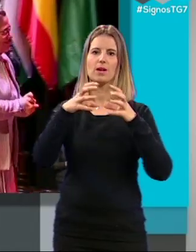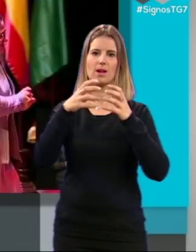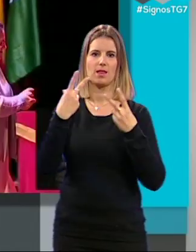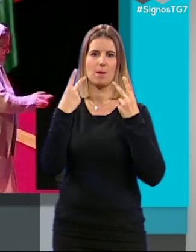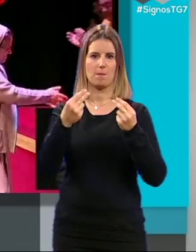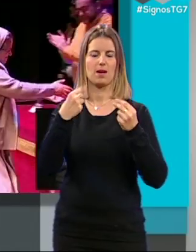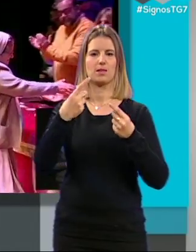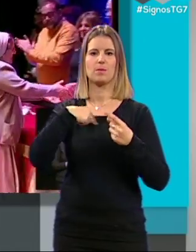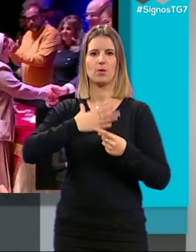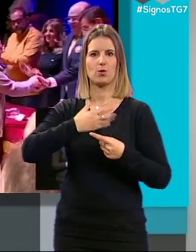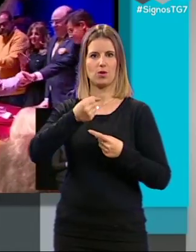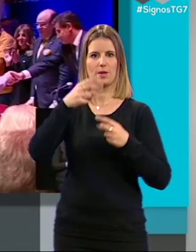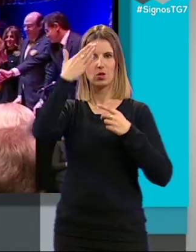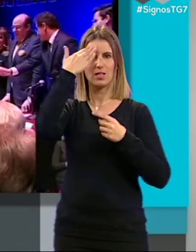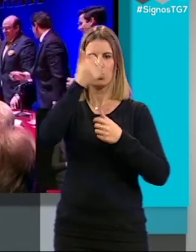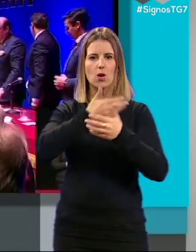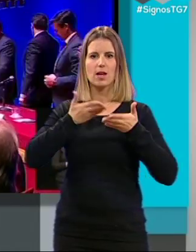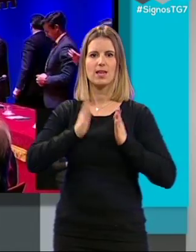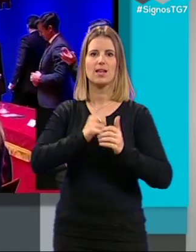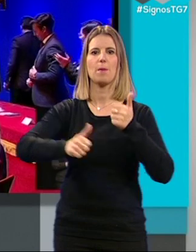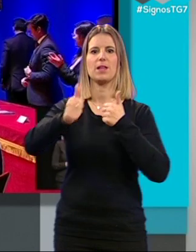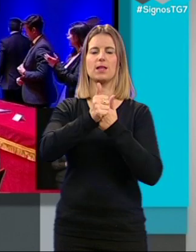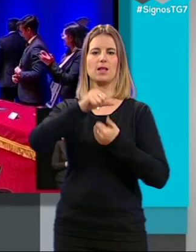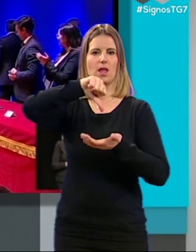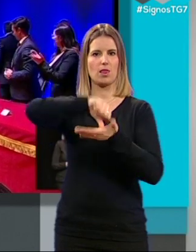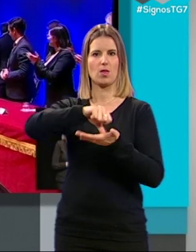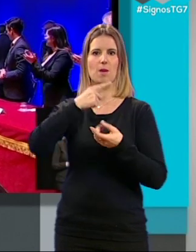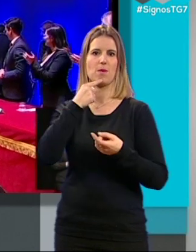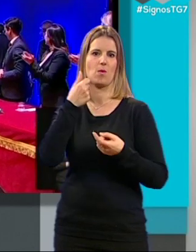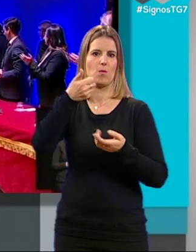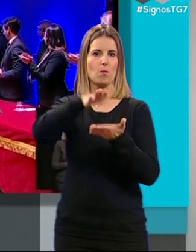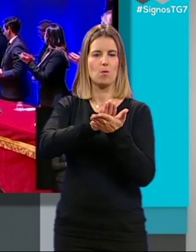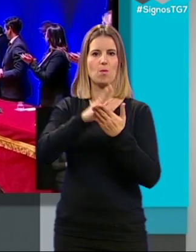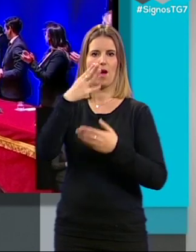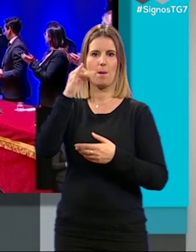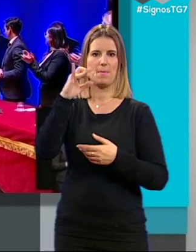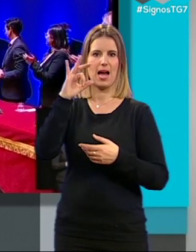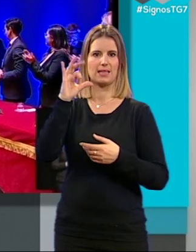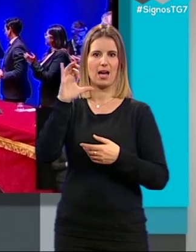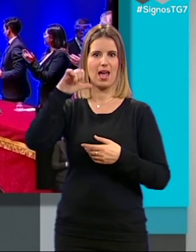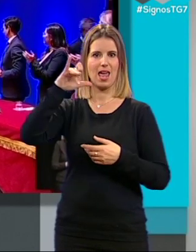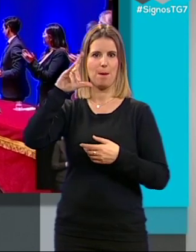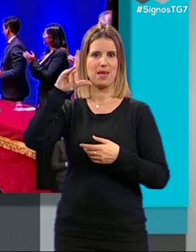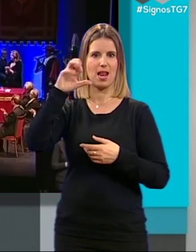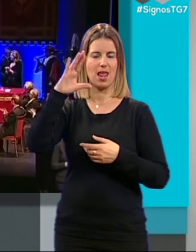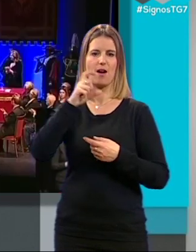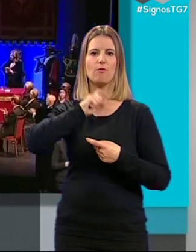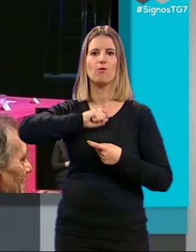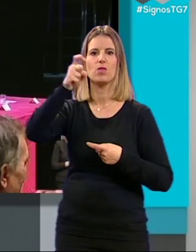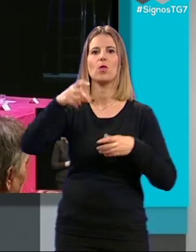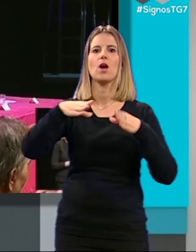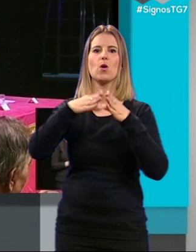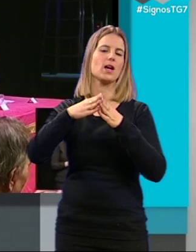el Ayuntamiento otorgó el título de hija predilecta de la ciudad a título póstumo a la Beata Emilia Riquelme, fundadora de la Congregación de